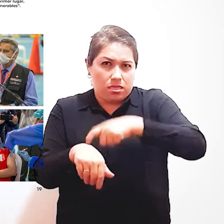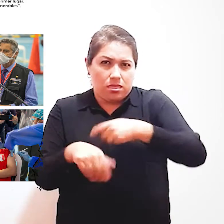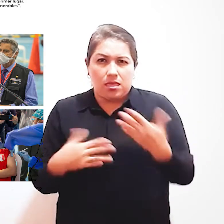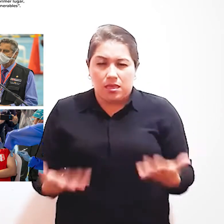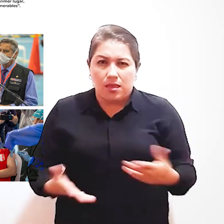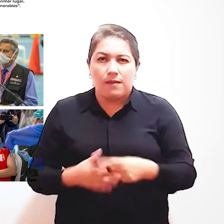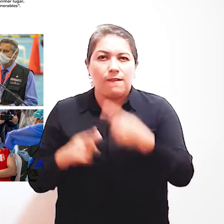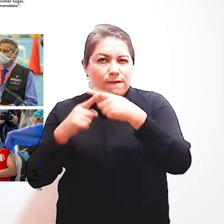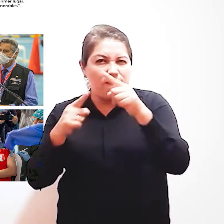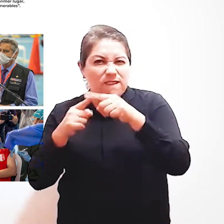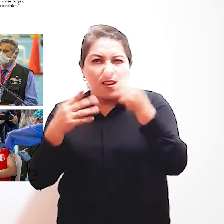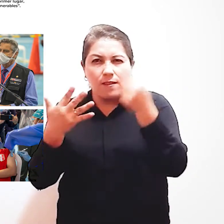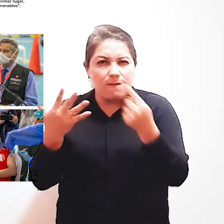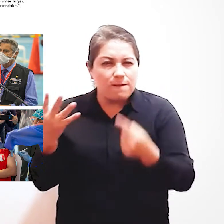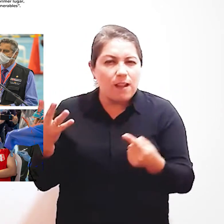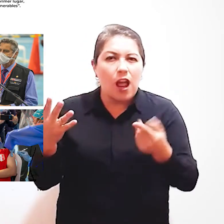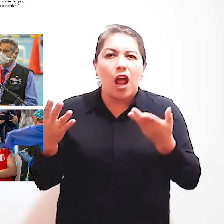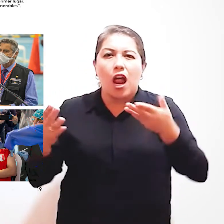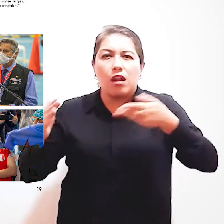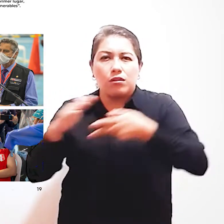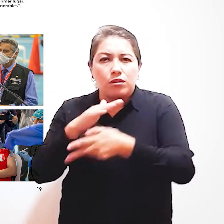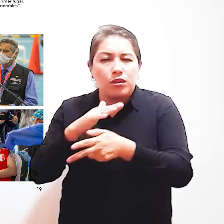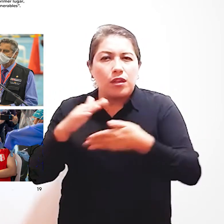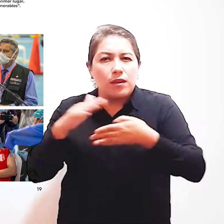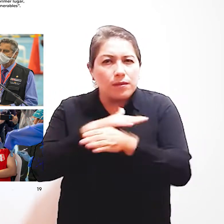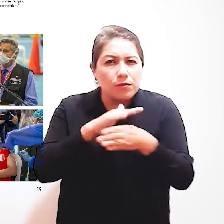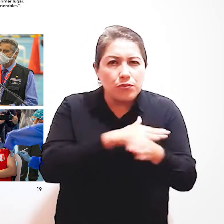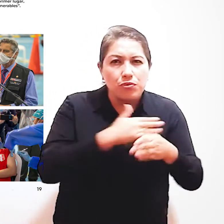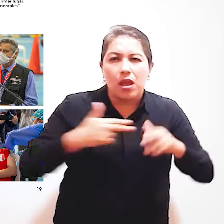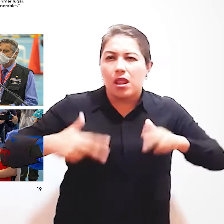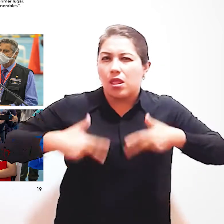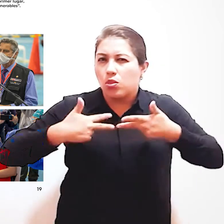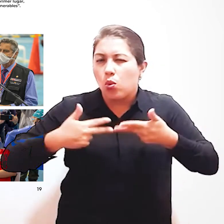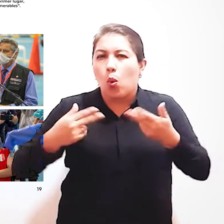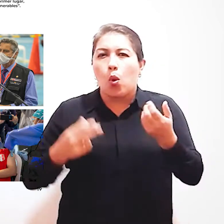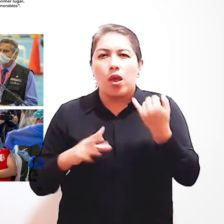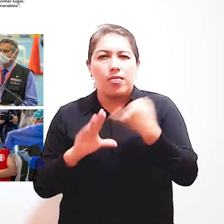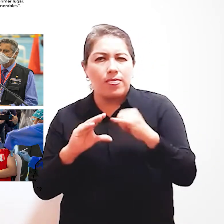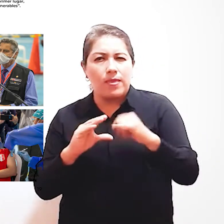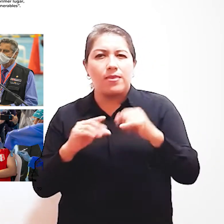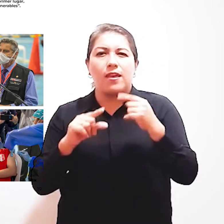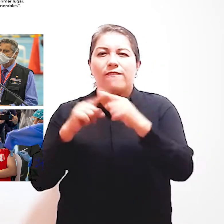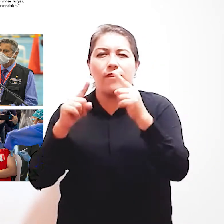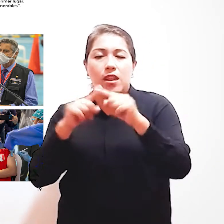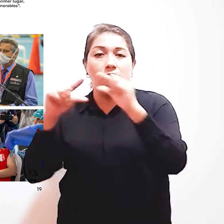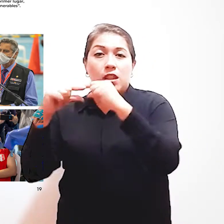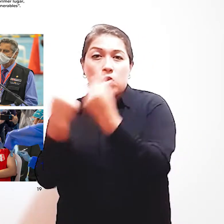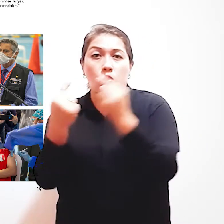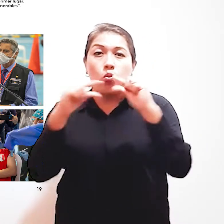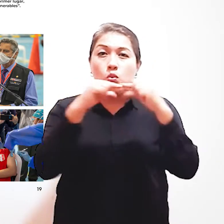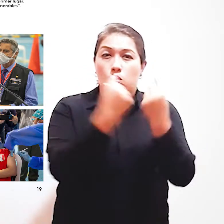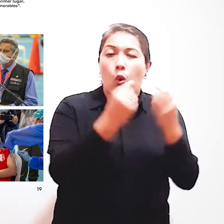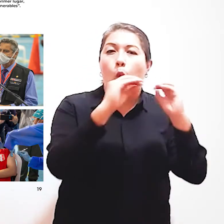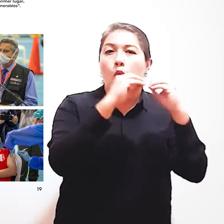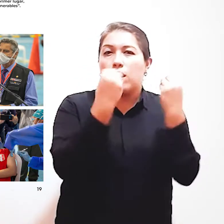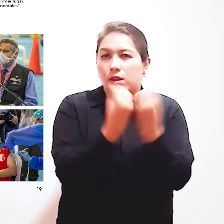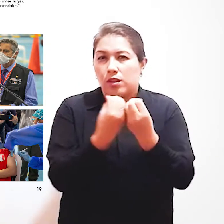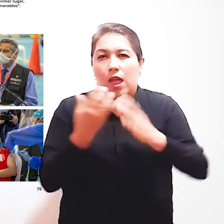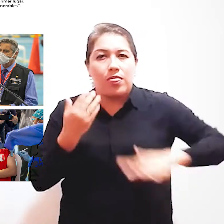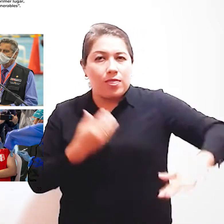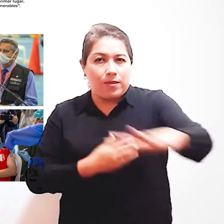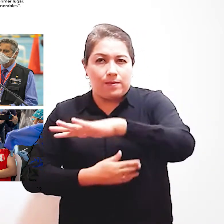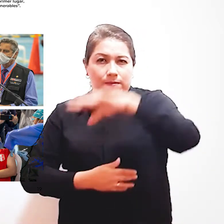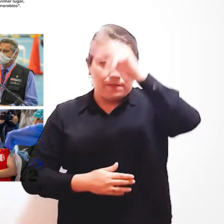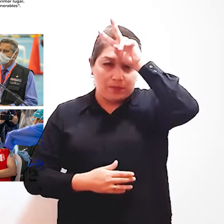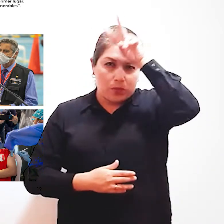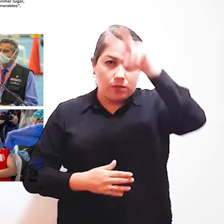De esta etapa De vacunación A través de sus diversas Plataformas informativas Con los diferentes grupos Y organizaciones De personas Con